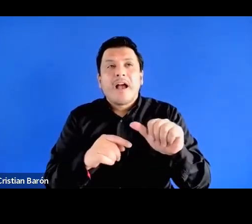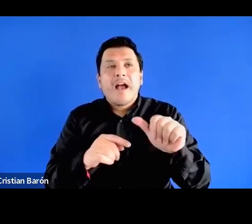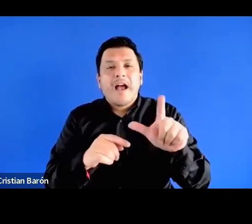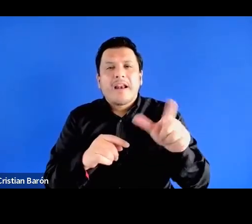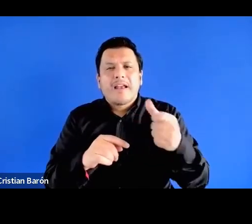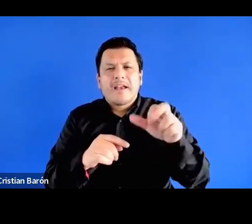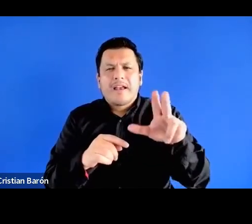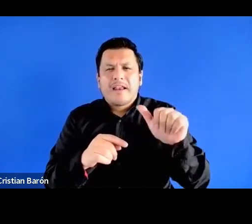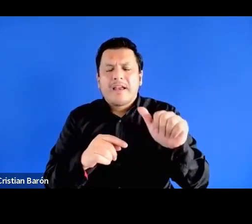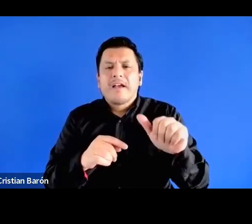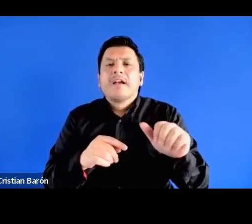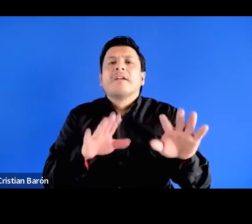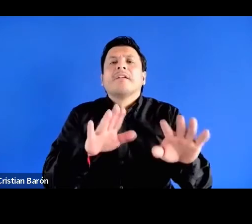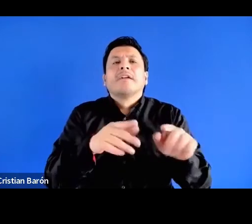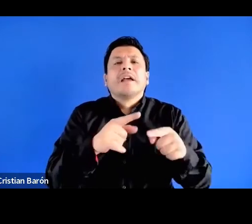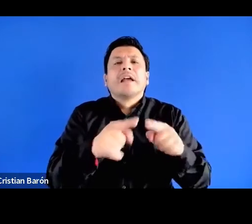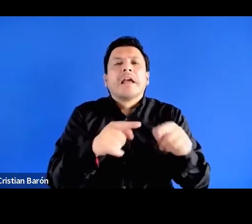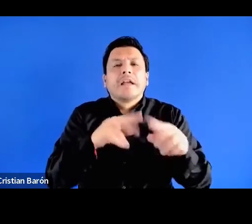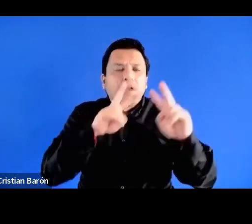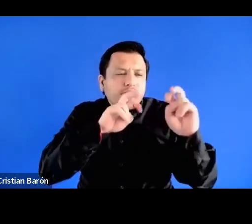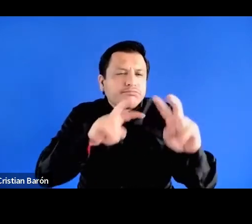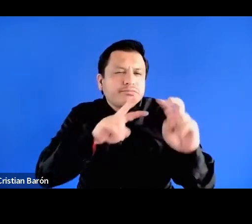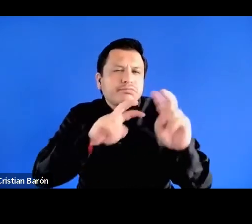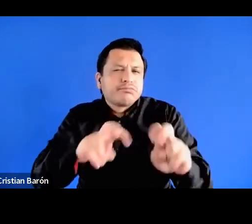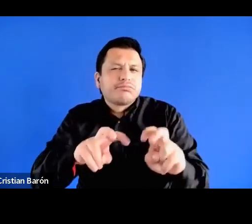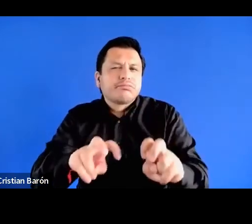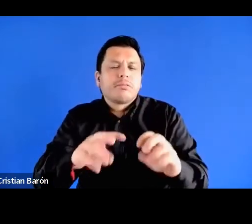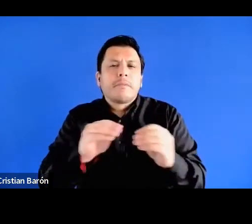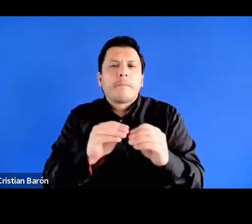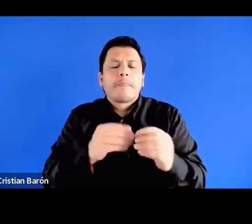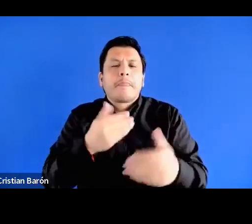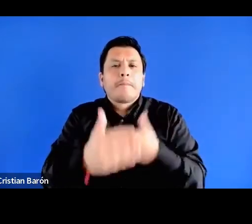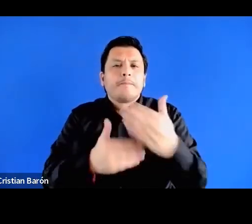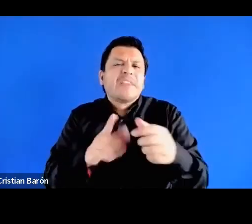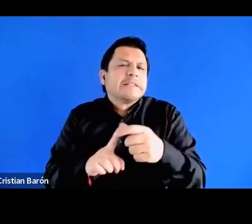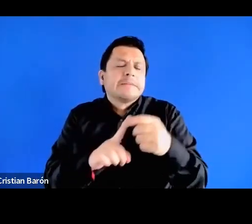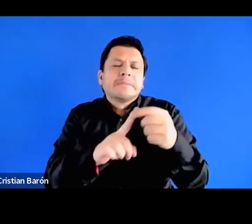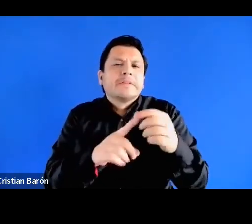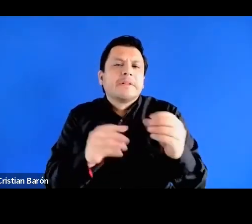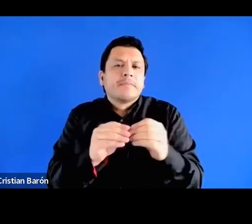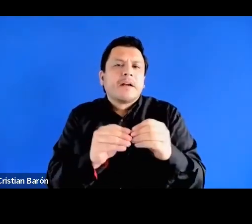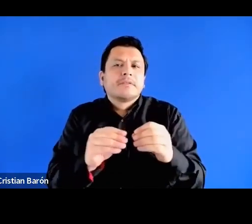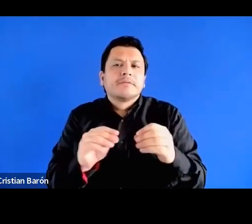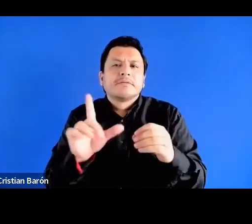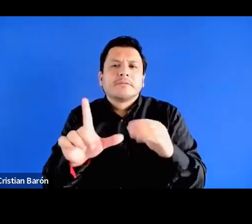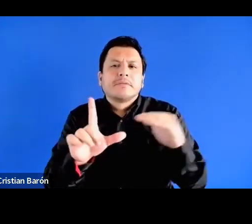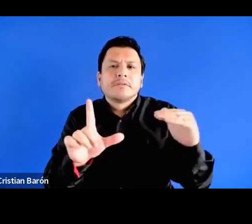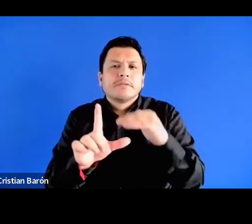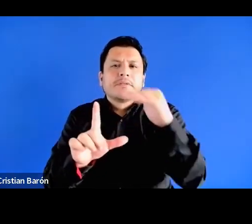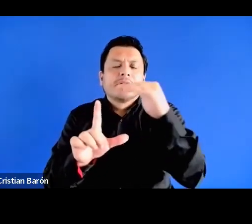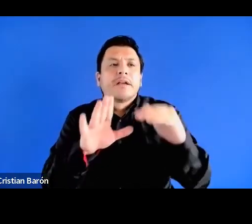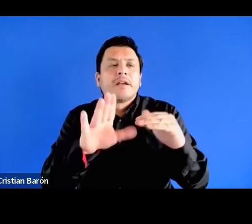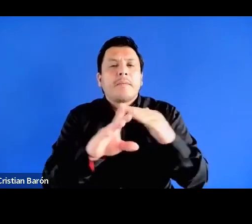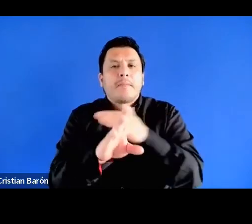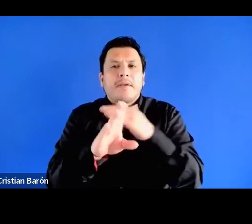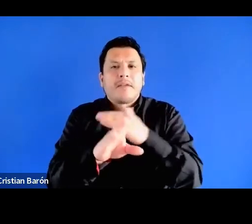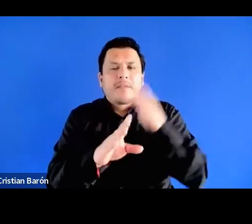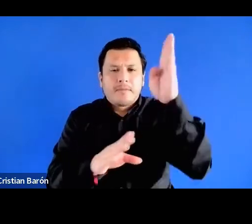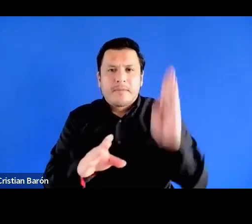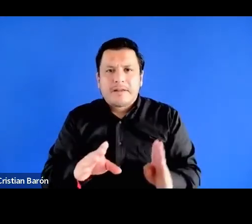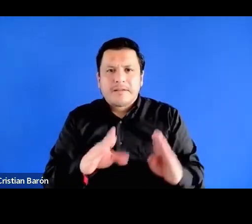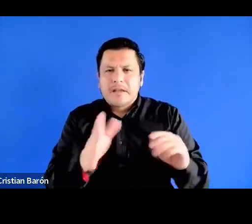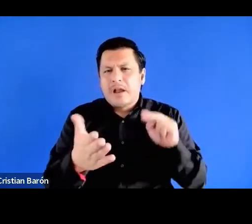es una pesquisadora especialista en clase media en Brasil una de las principales